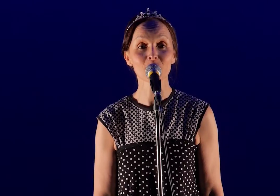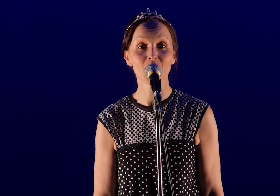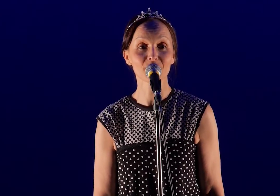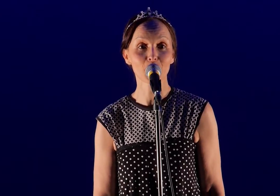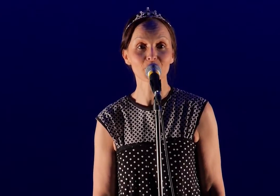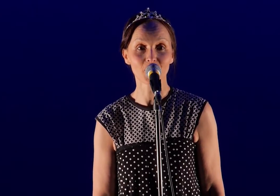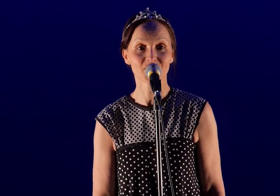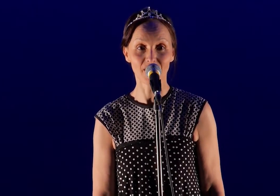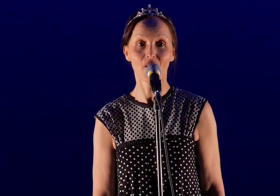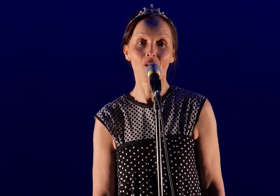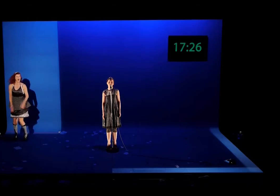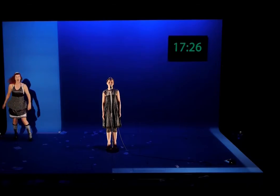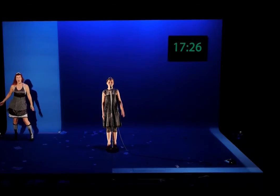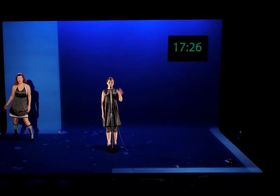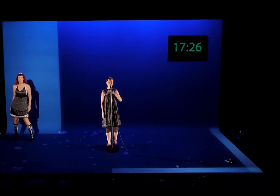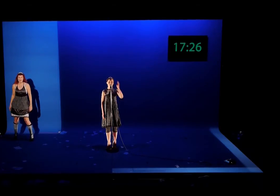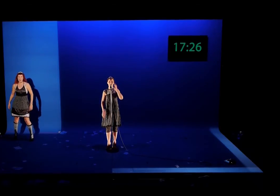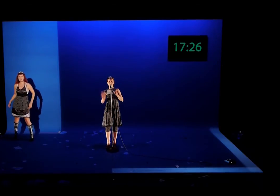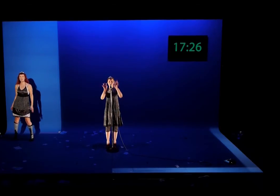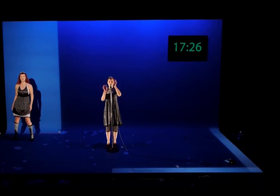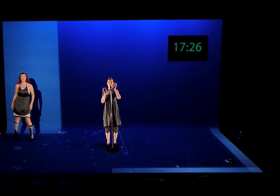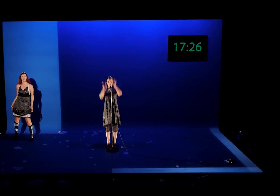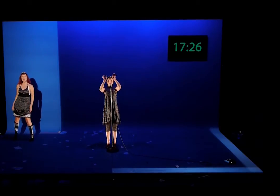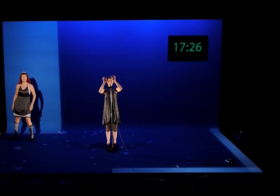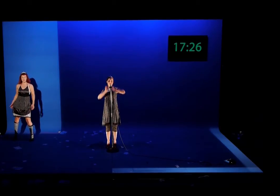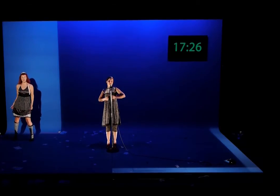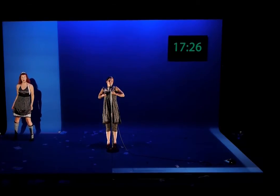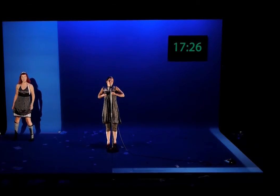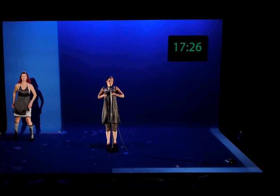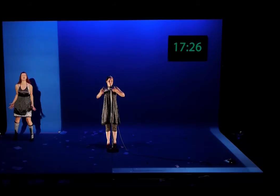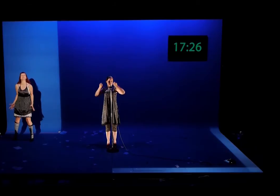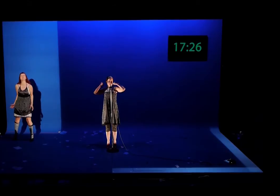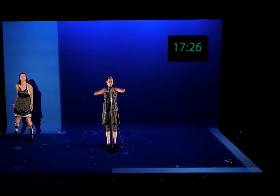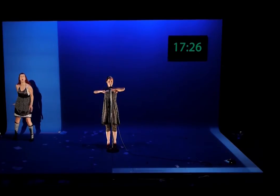soifs, le temps d'avant. Avant la mer de cul, de fesses, de nichons et des poissons,'est ton.